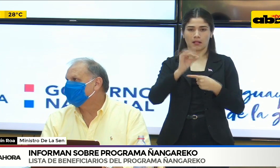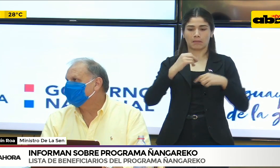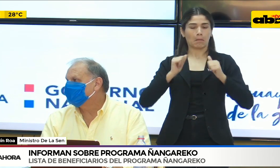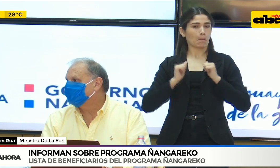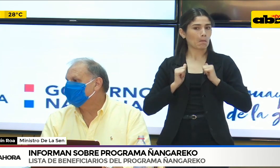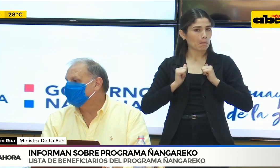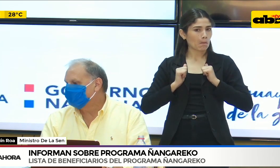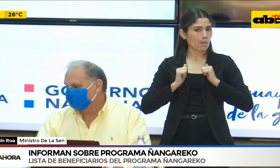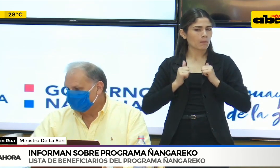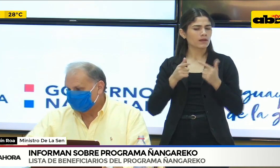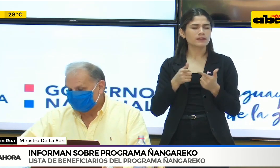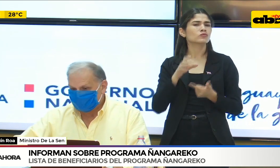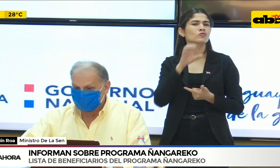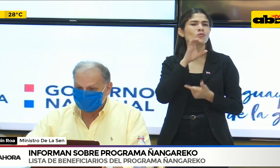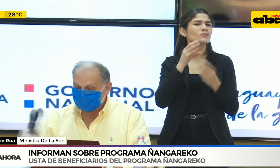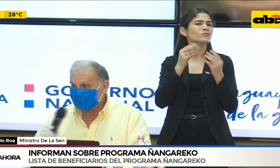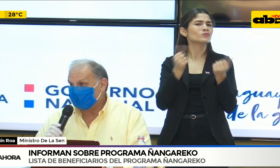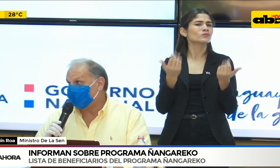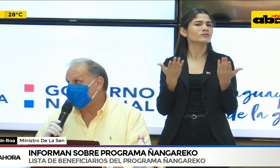no llegó.